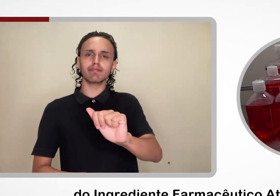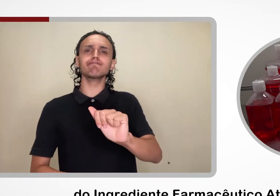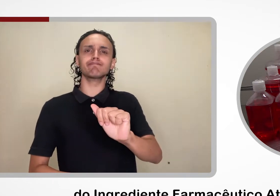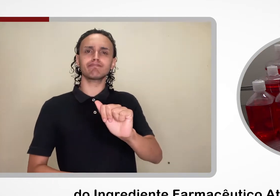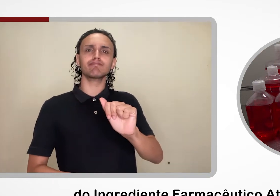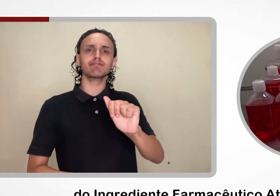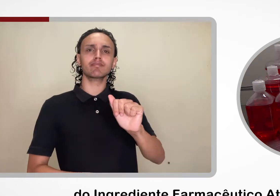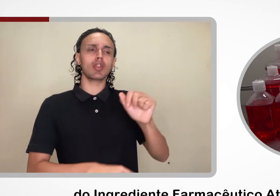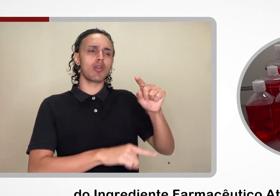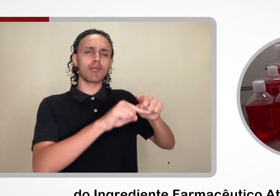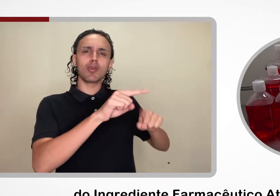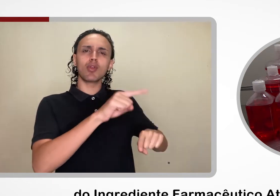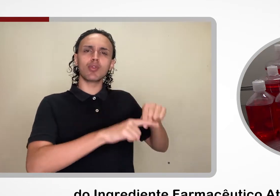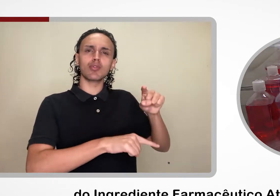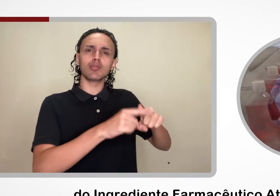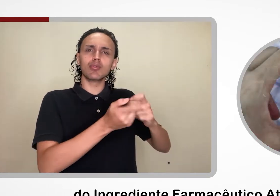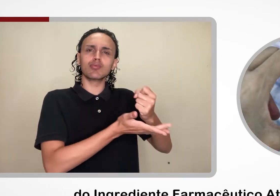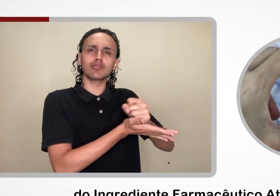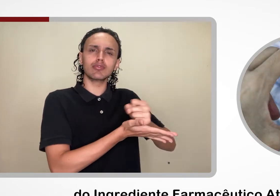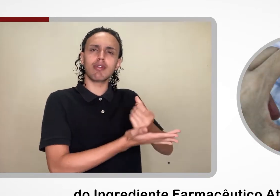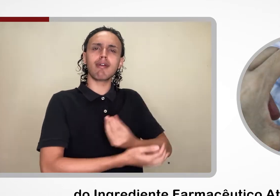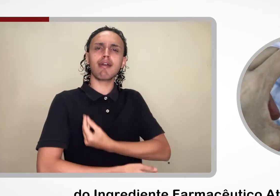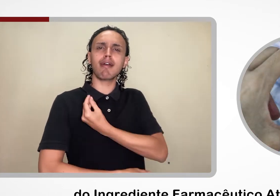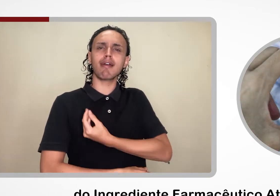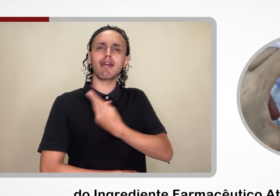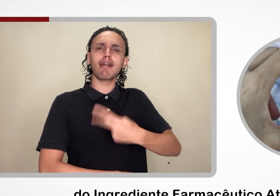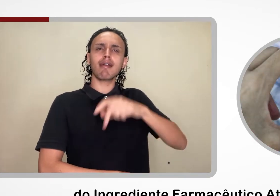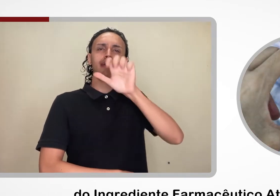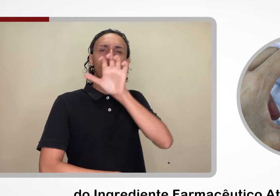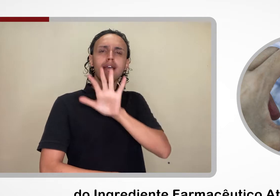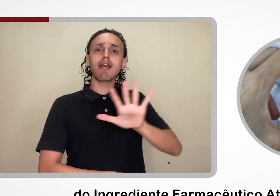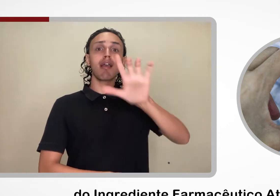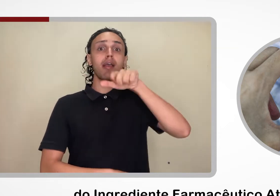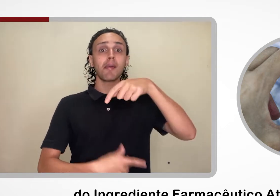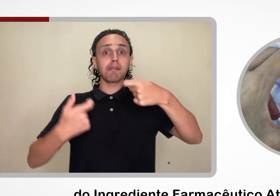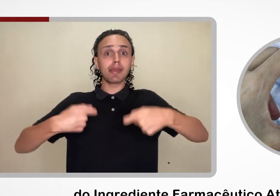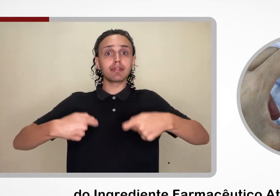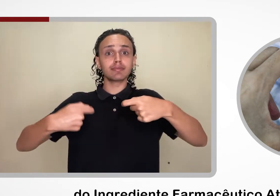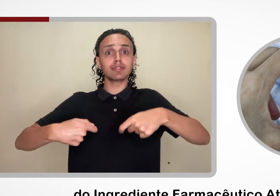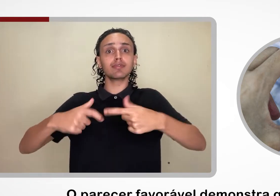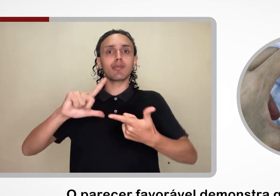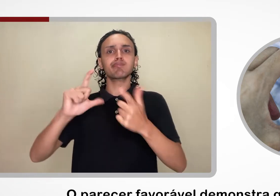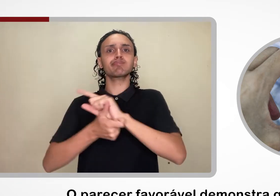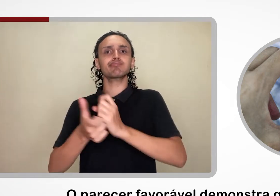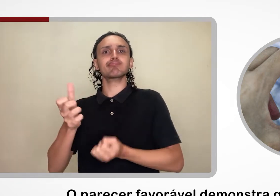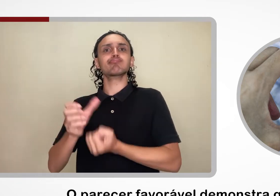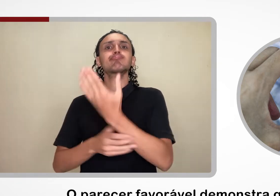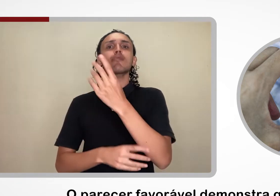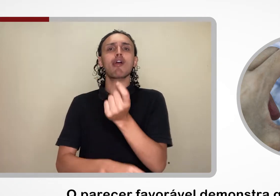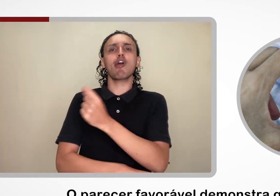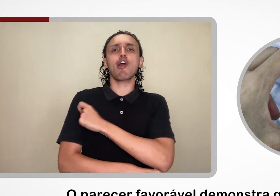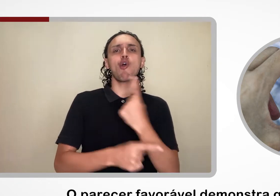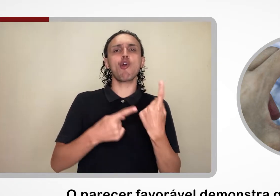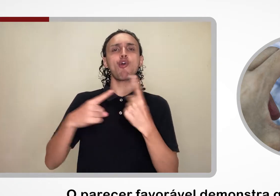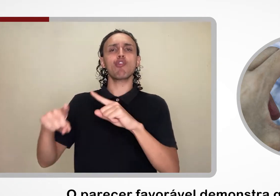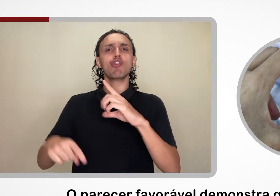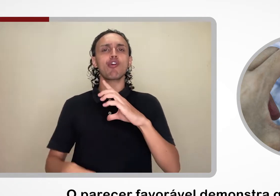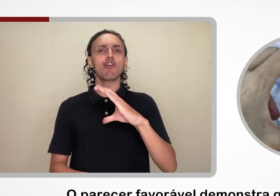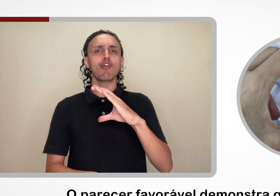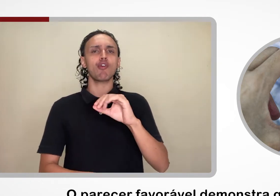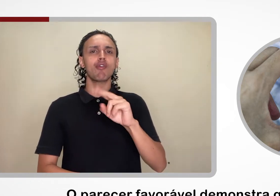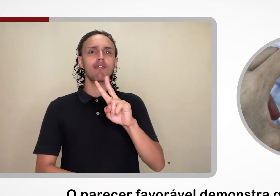ativo nacional da vacina COVID-19. O parecer favorável